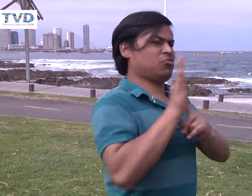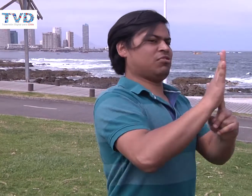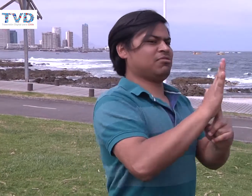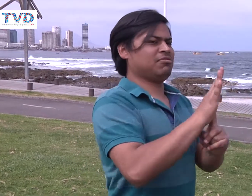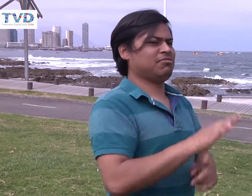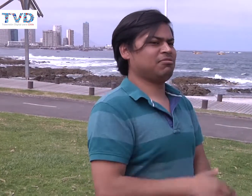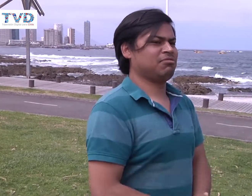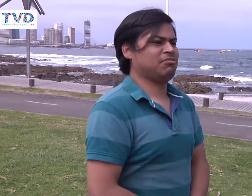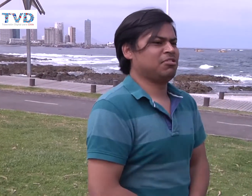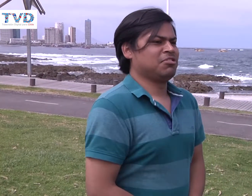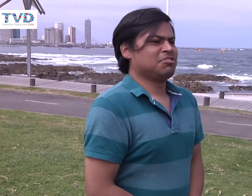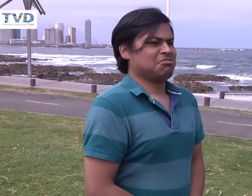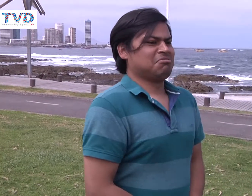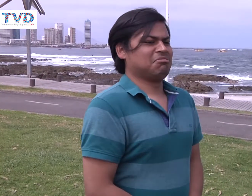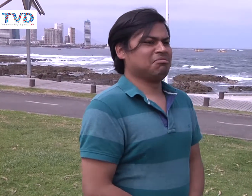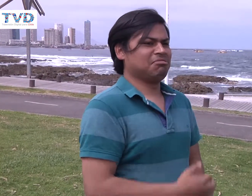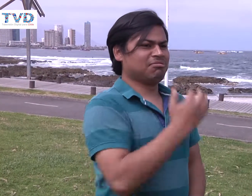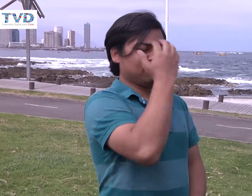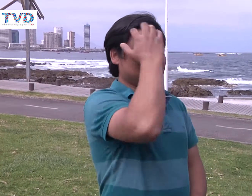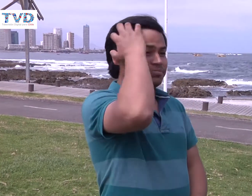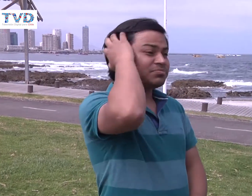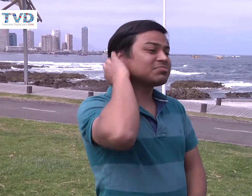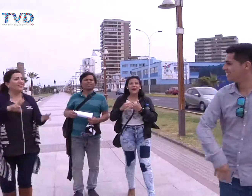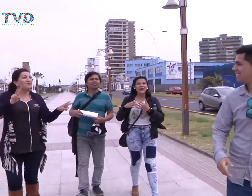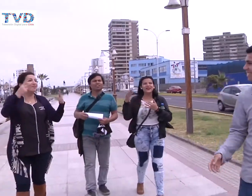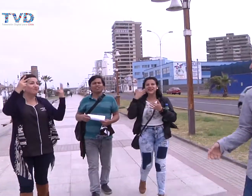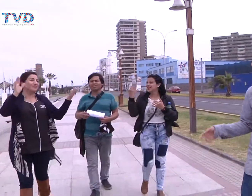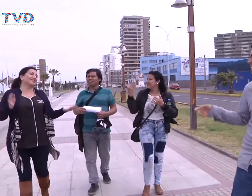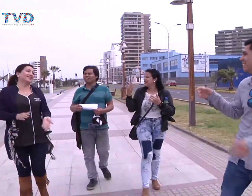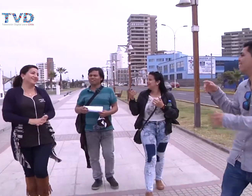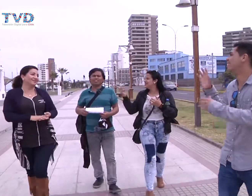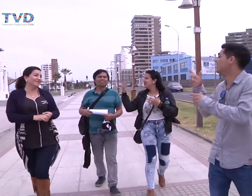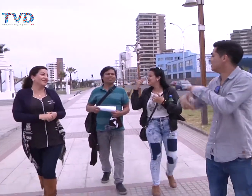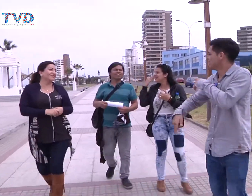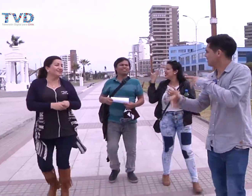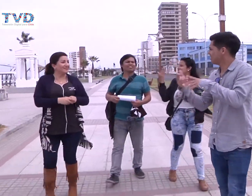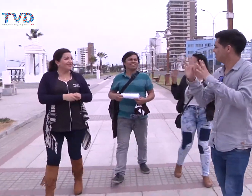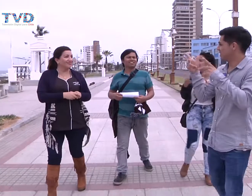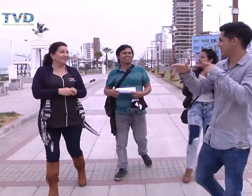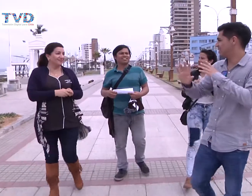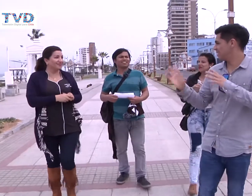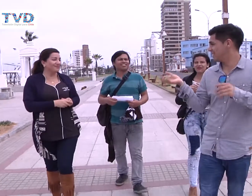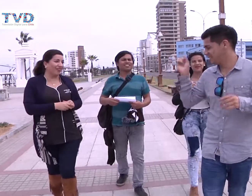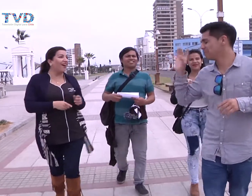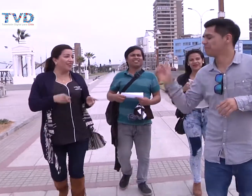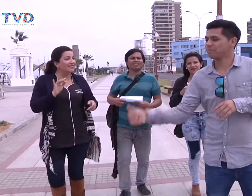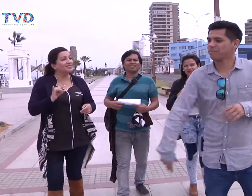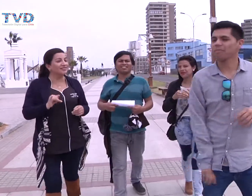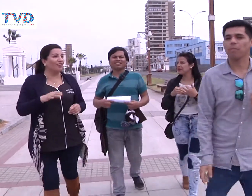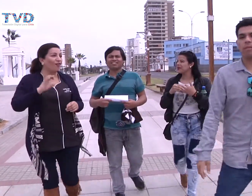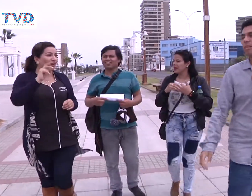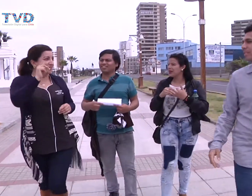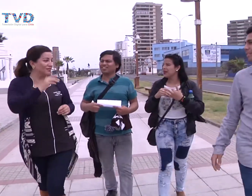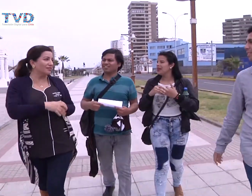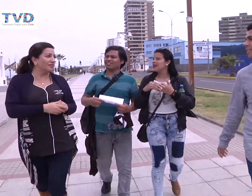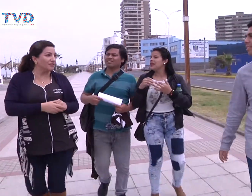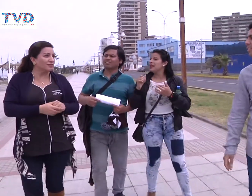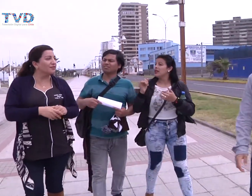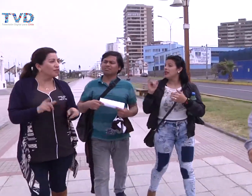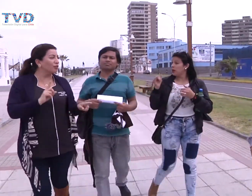hacer. Nosotros podemos demostrar que podemos hacer. Soledad Arancibia es quien ayuda a comunicarnos con estas personas. Quien además es